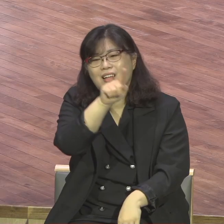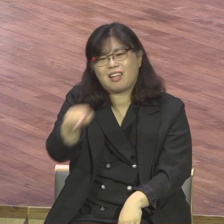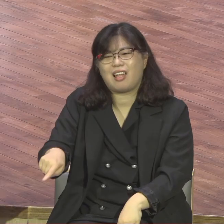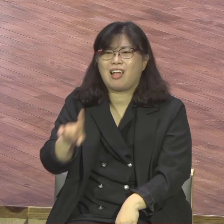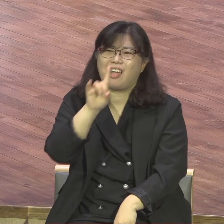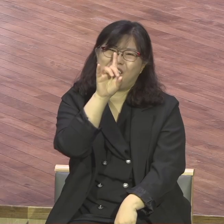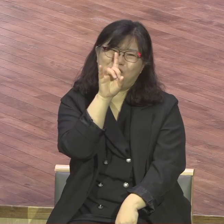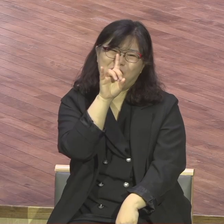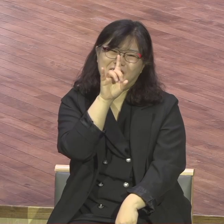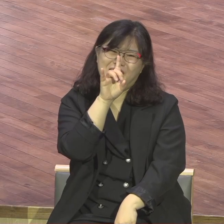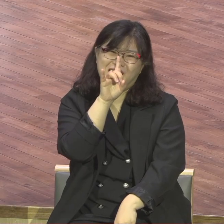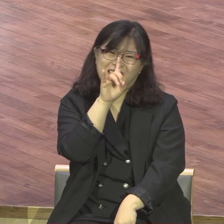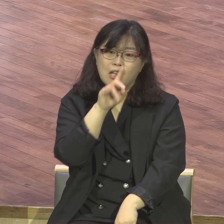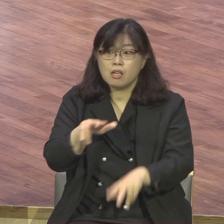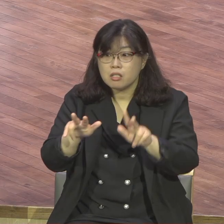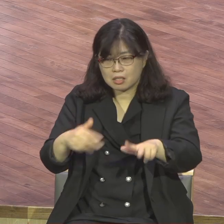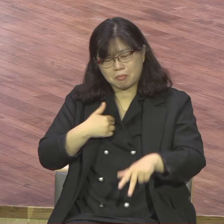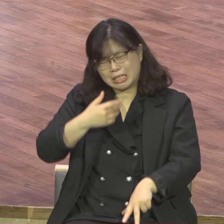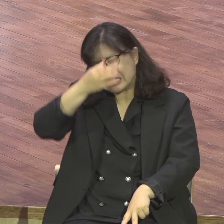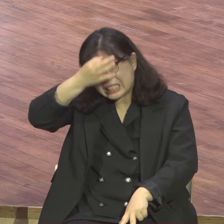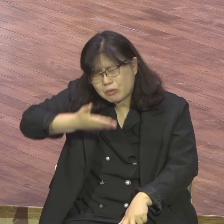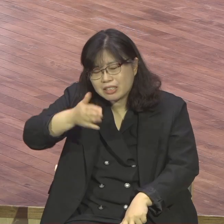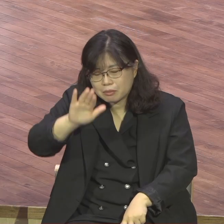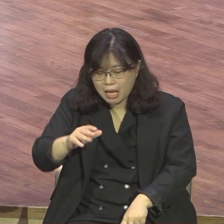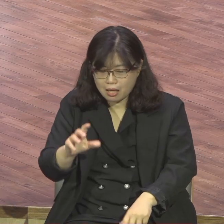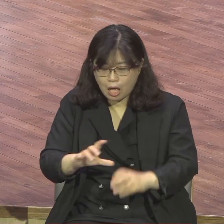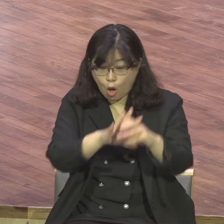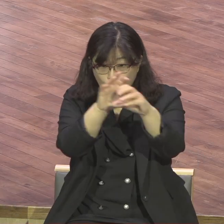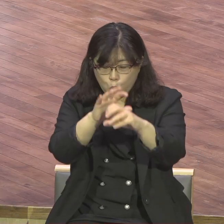지금 조금 비어있어요 조금만 더 나오면 돼